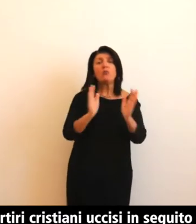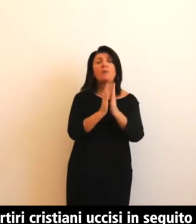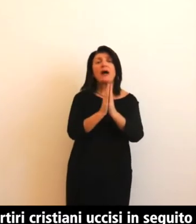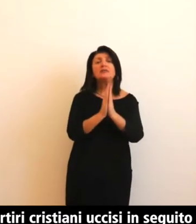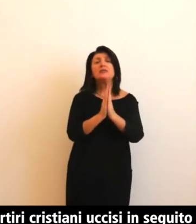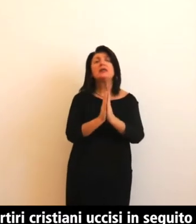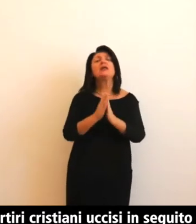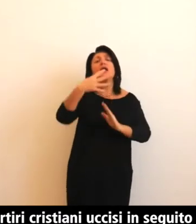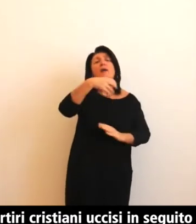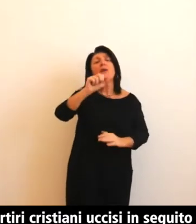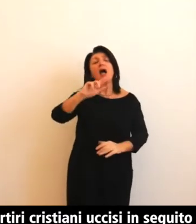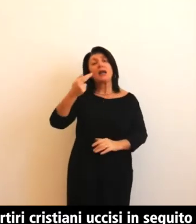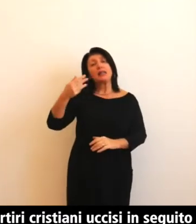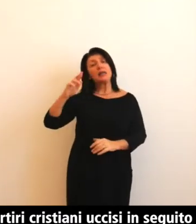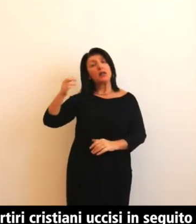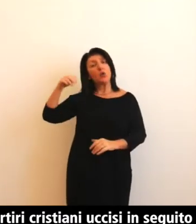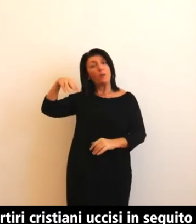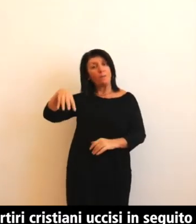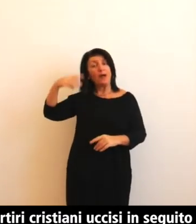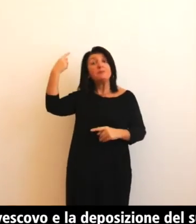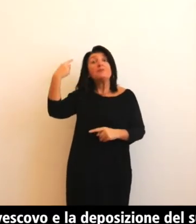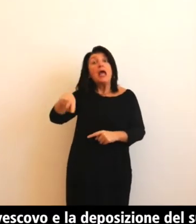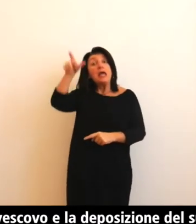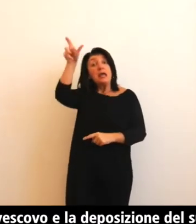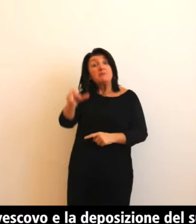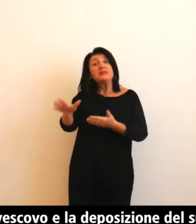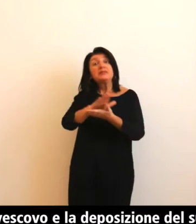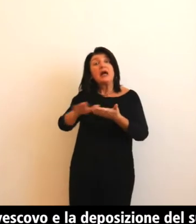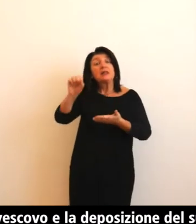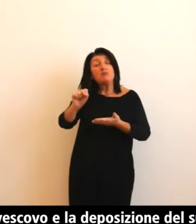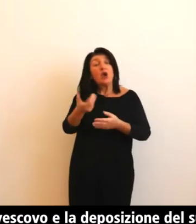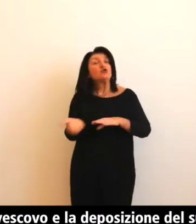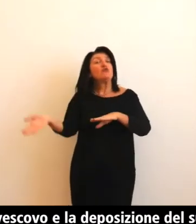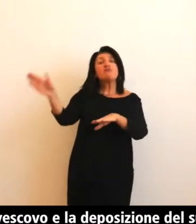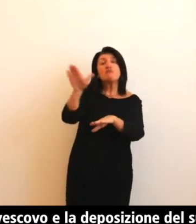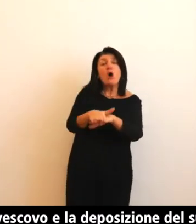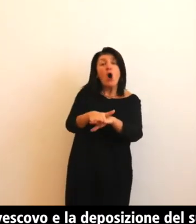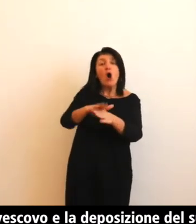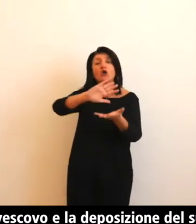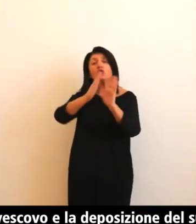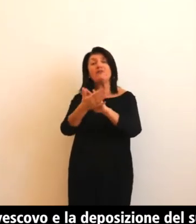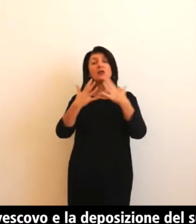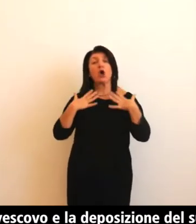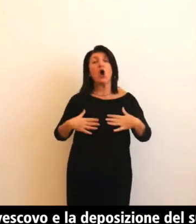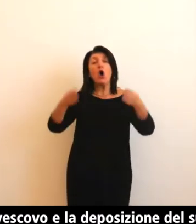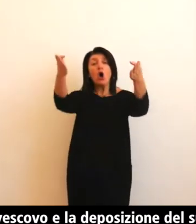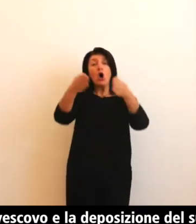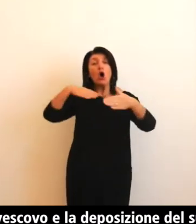Con la morte del Vescovo e la deposizione del suo corpo in tale chiesa le fu attribuito il nome di Basilica